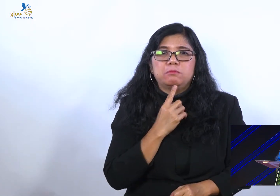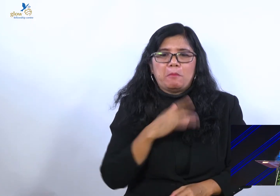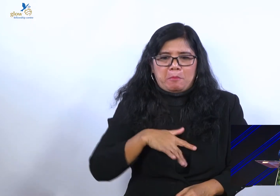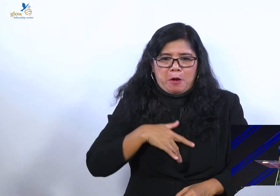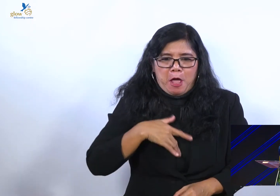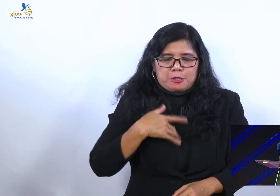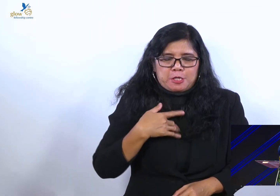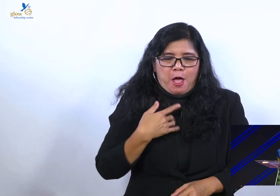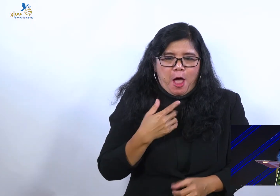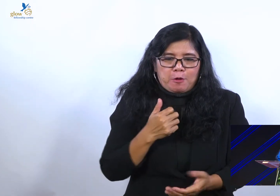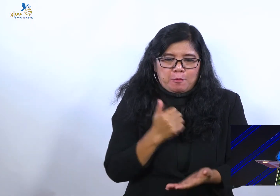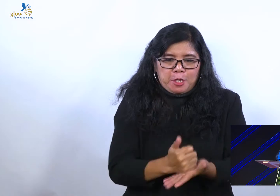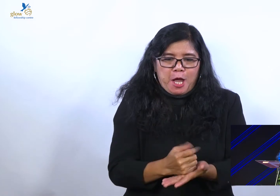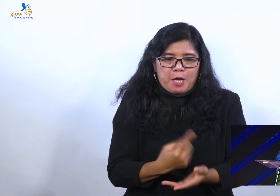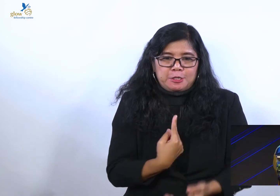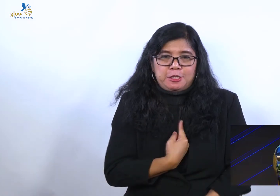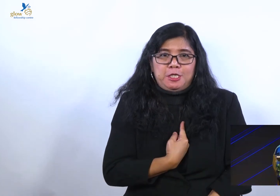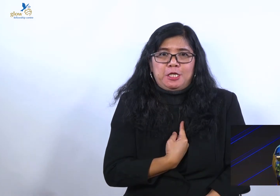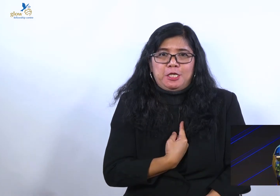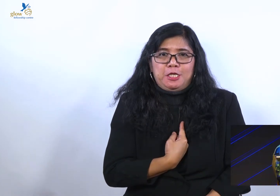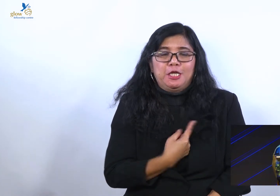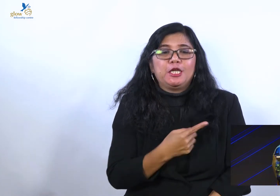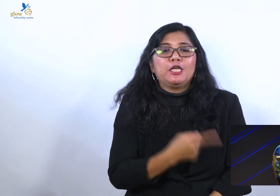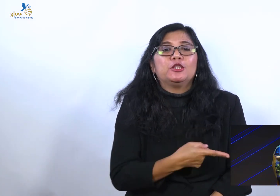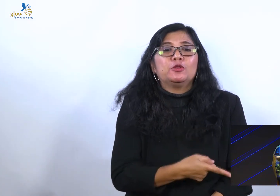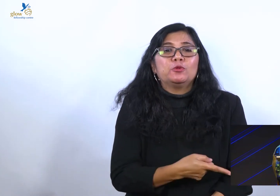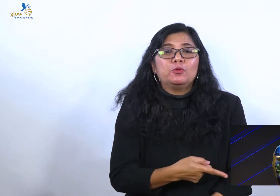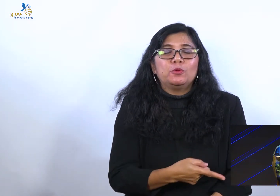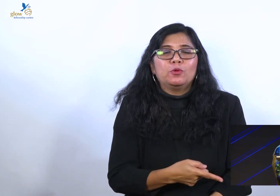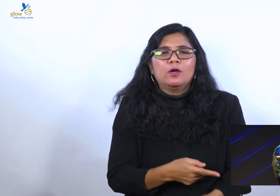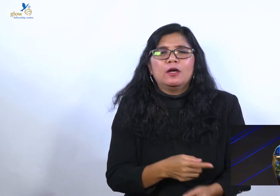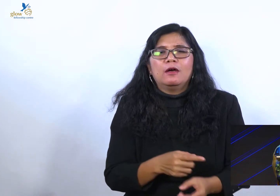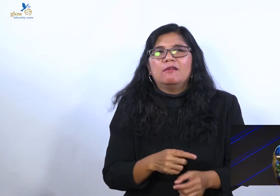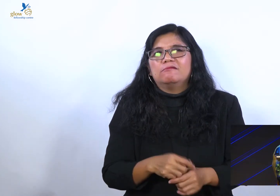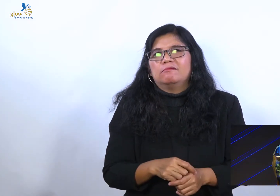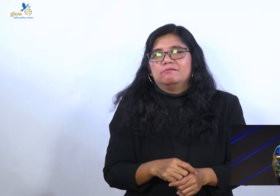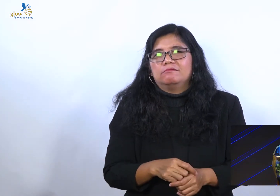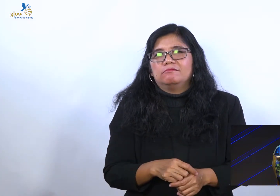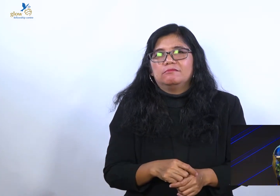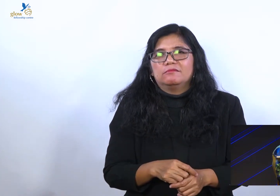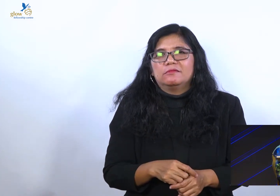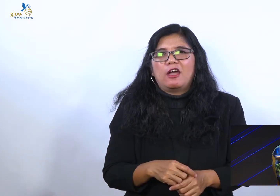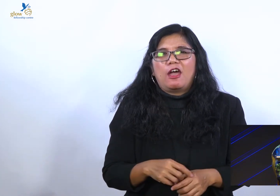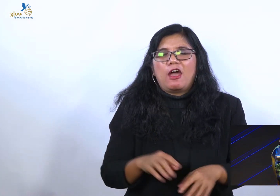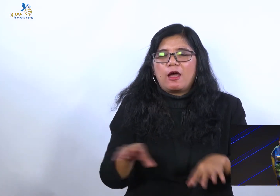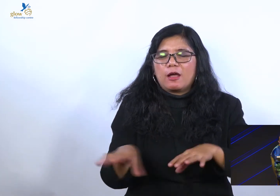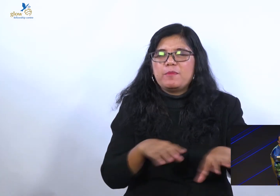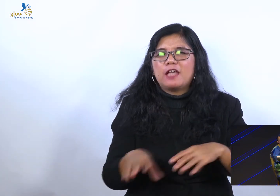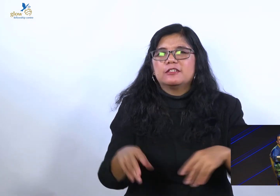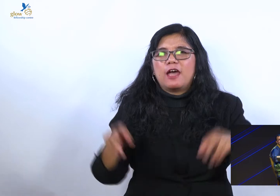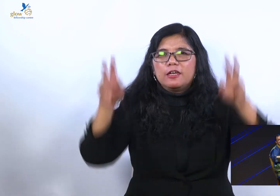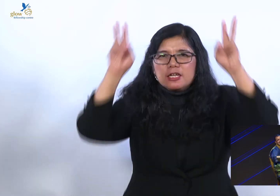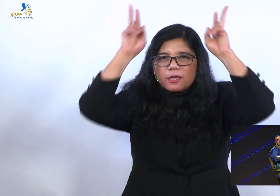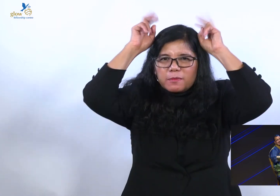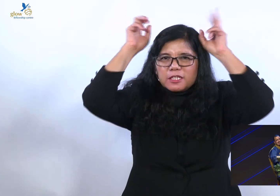benar sendiri. udah lagu lamanya iblis. Sudah saudara. Dan sebagai hamba Allah.